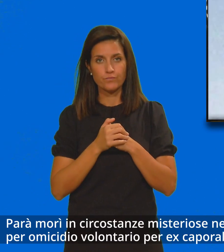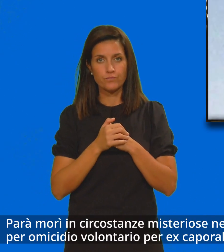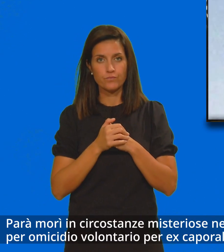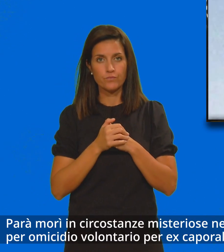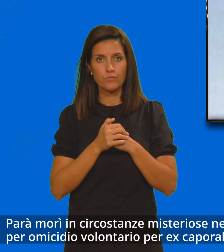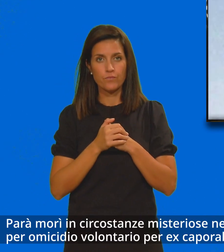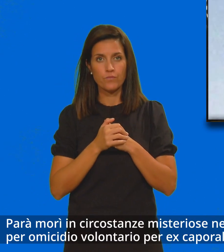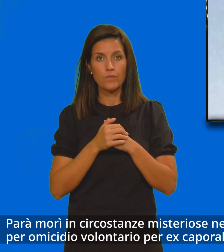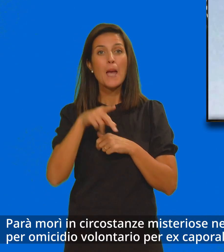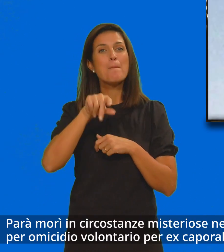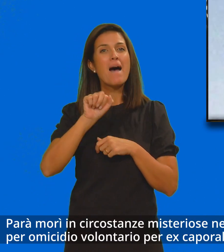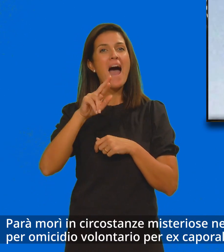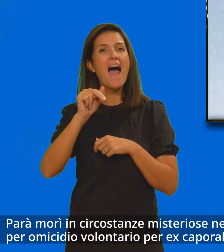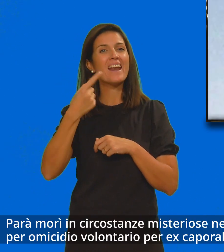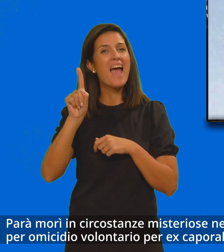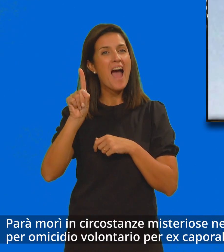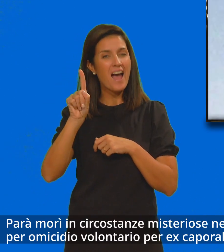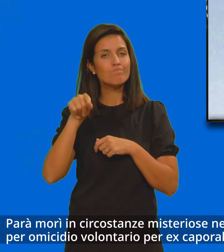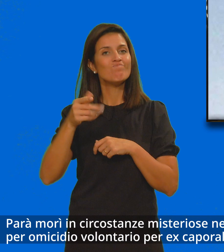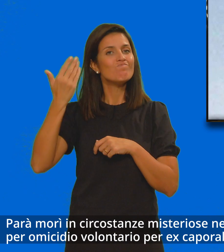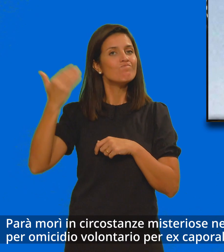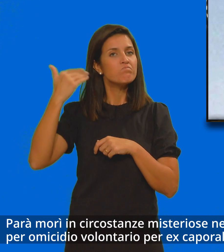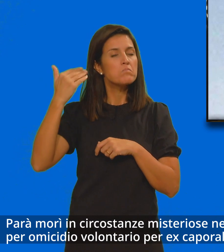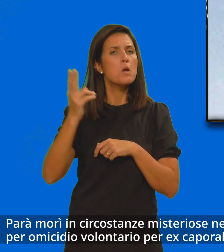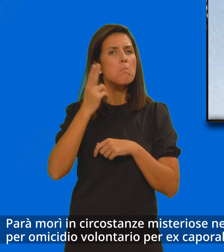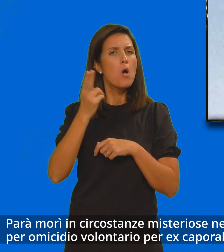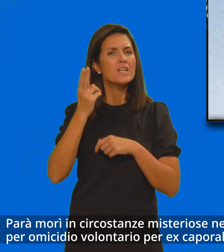Parà morì in circostanze misteriose nel 1999